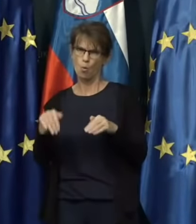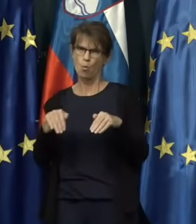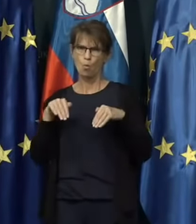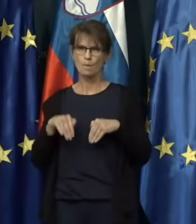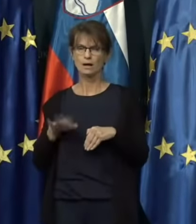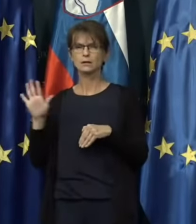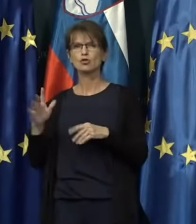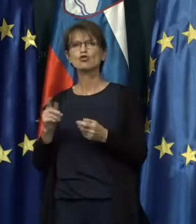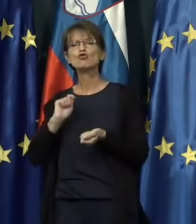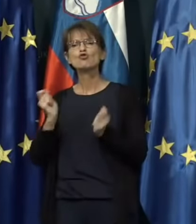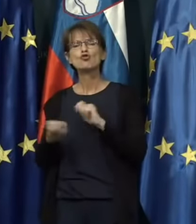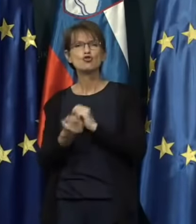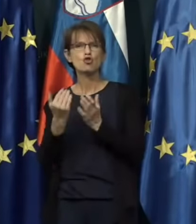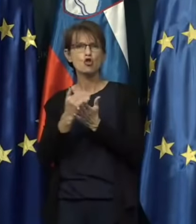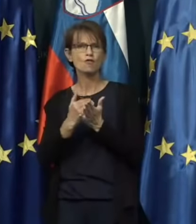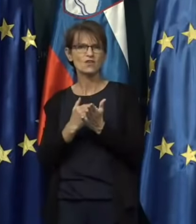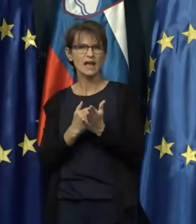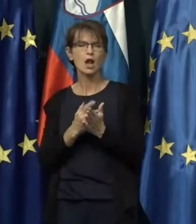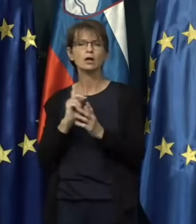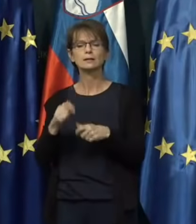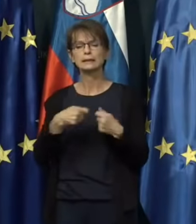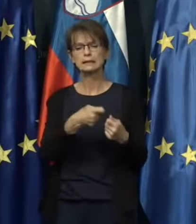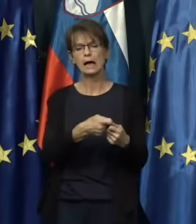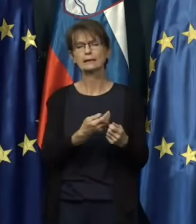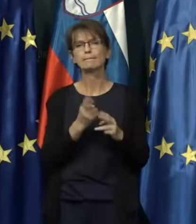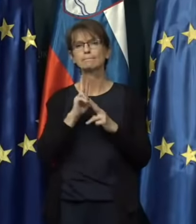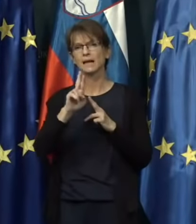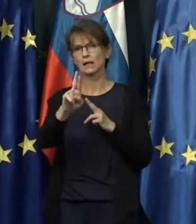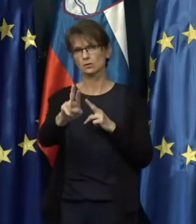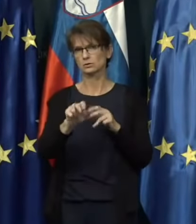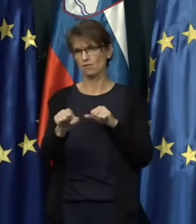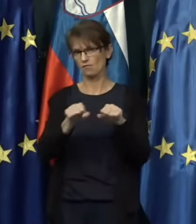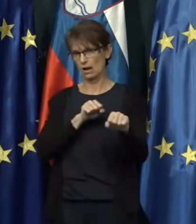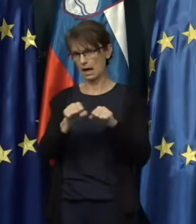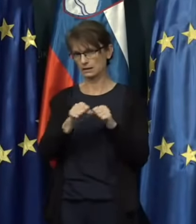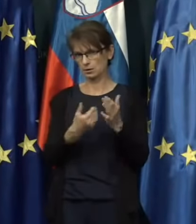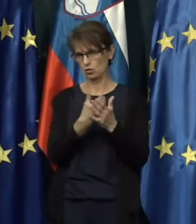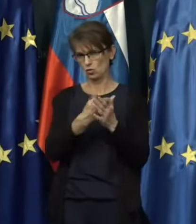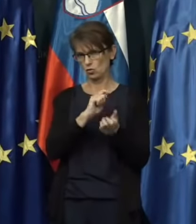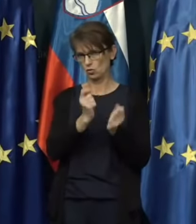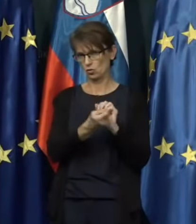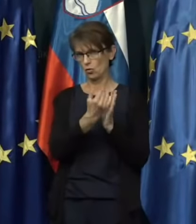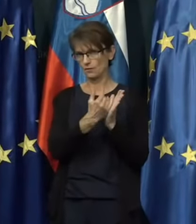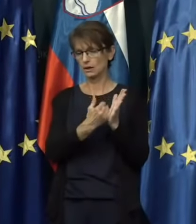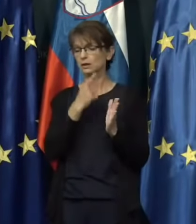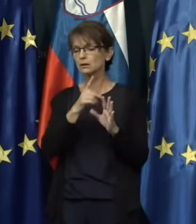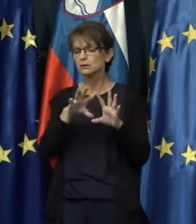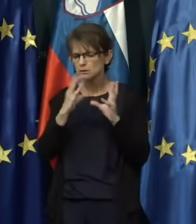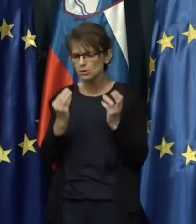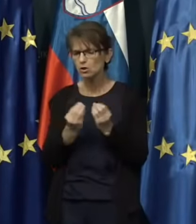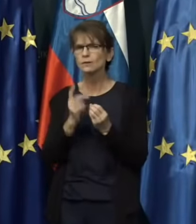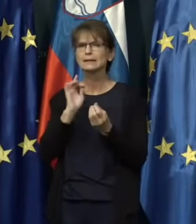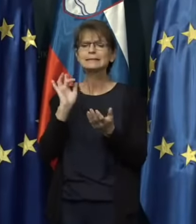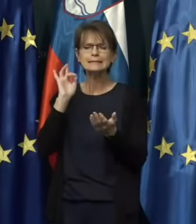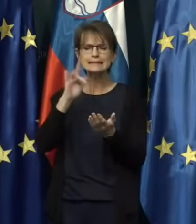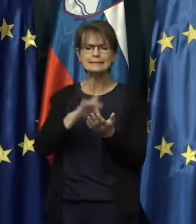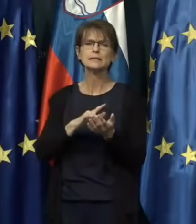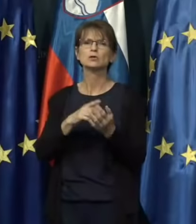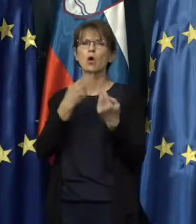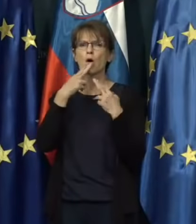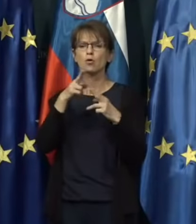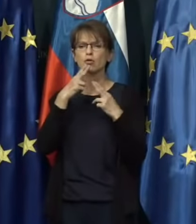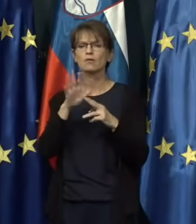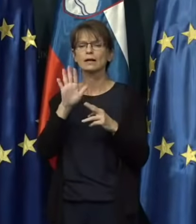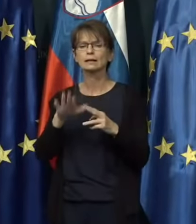novelo in dali prednost vladni noveli, ki zelo celovito in ciljano odgovarja